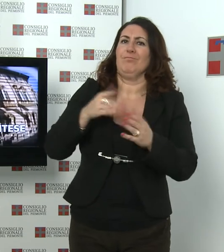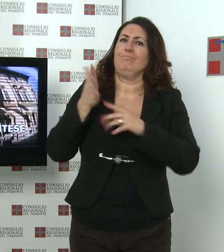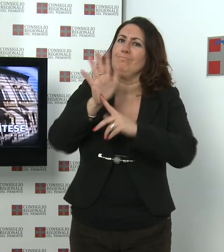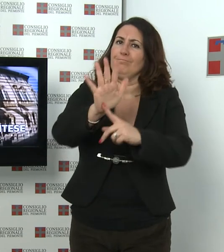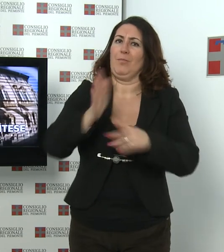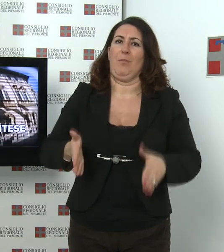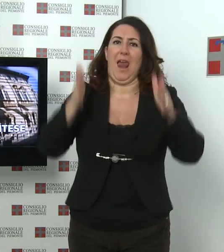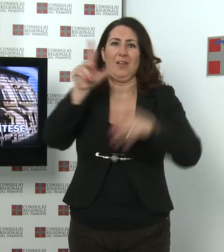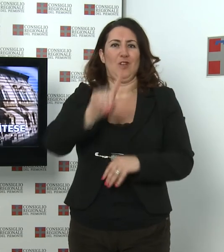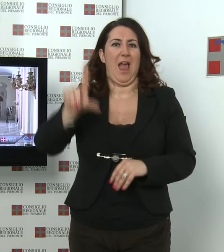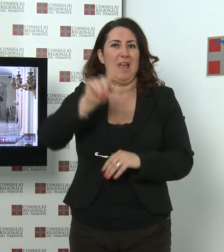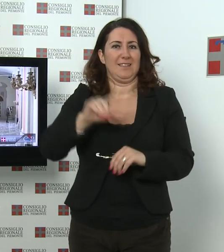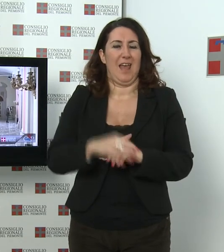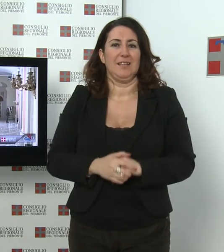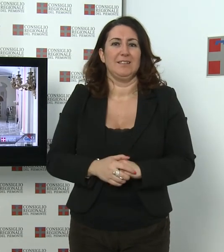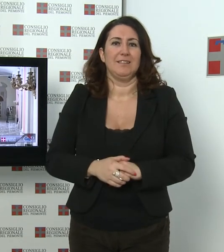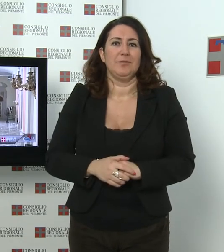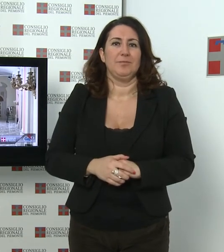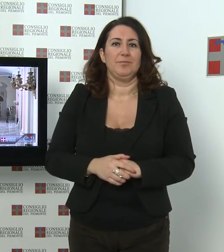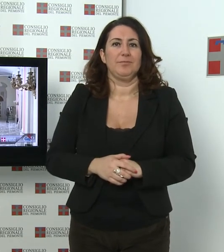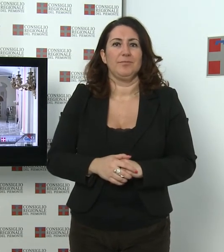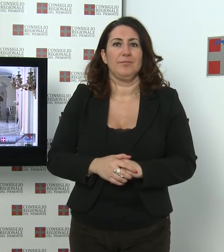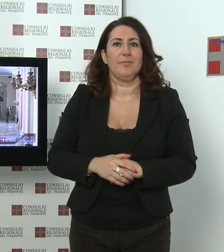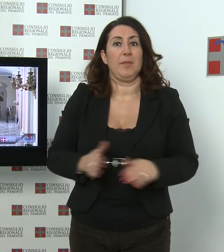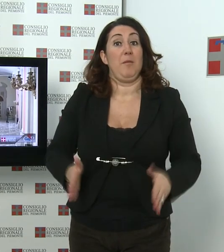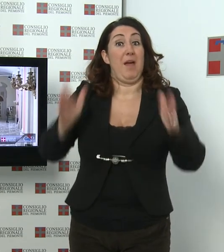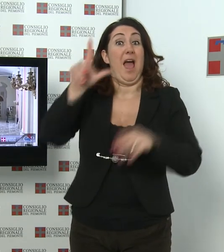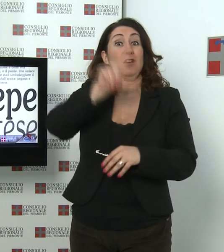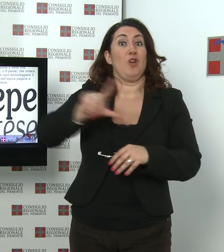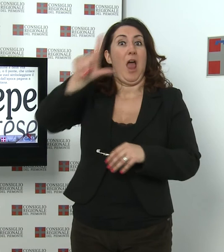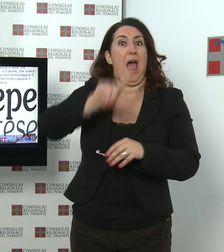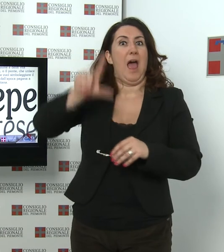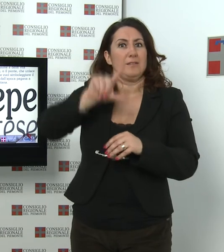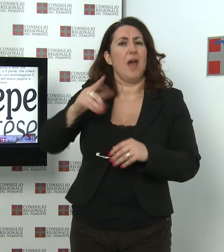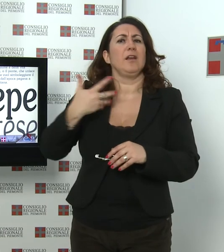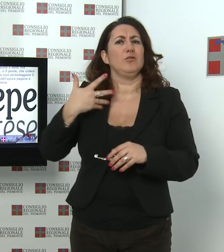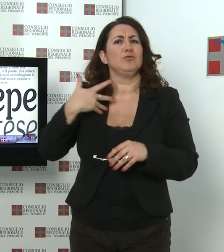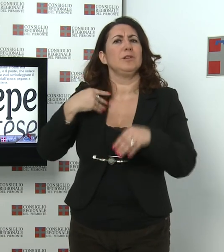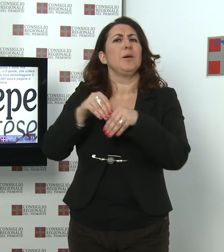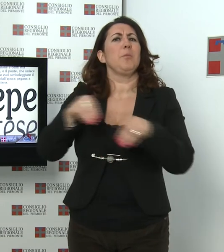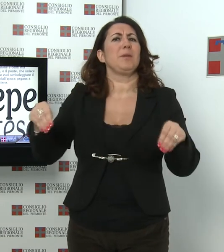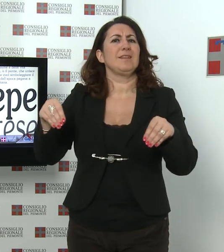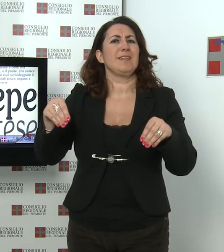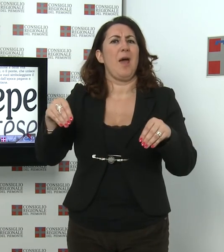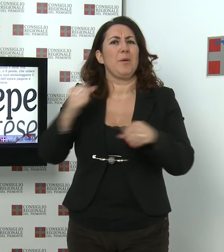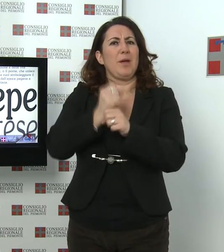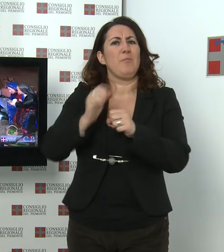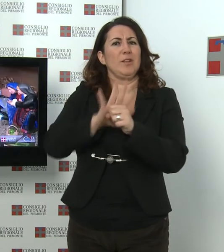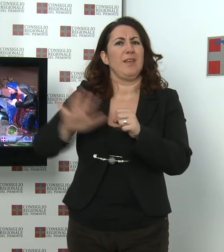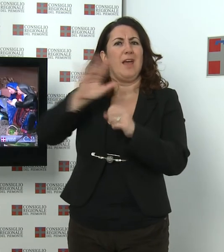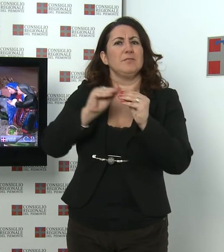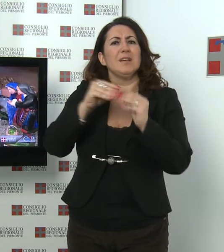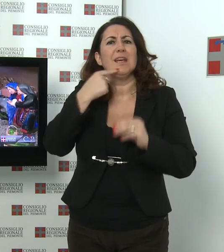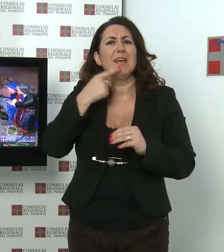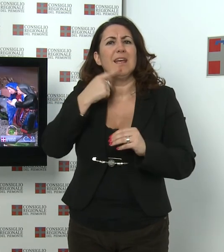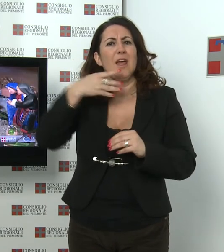Il presepe piemontese Al piano nobile di Palazzo Lascaris è esposto fino al 6 gennaio il presepe piemontese di Guido Moro, un